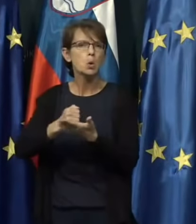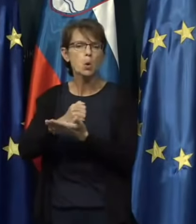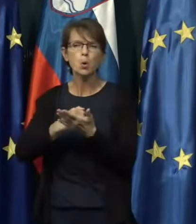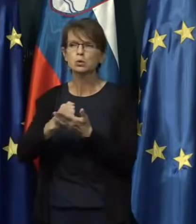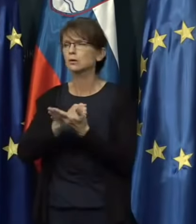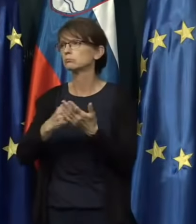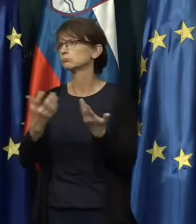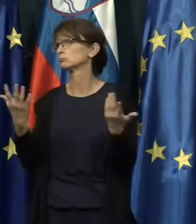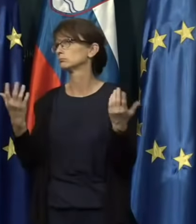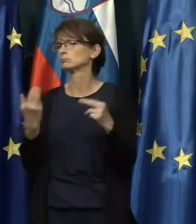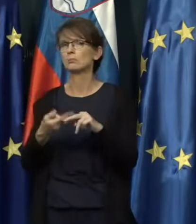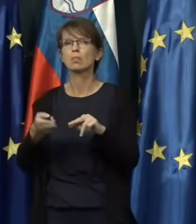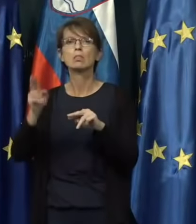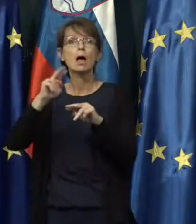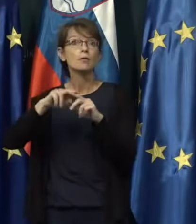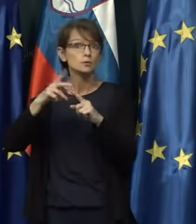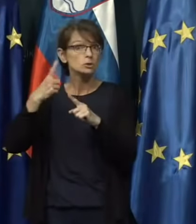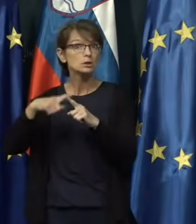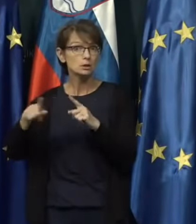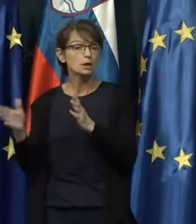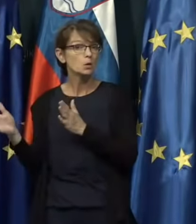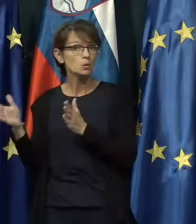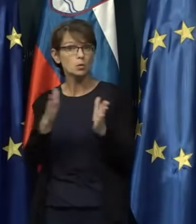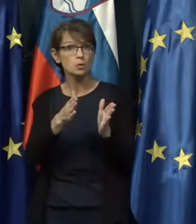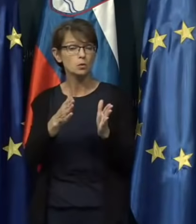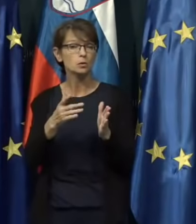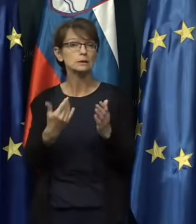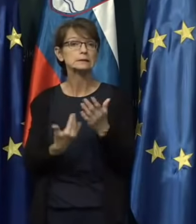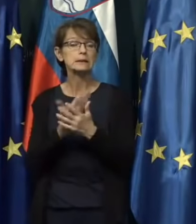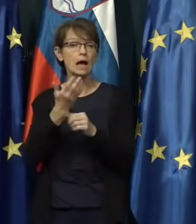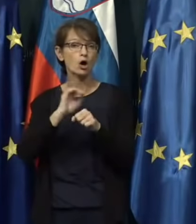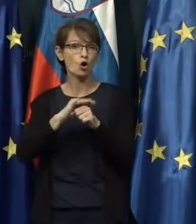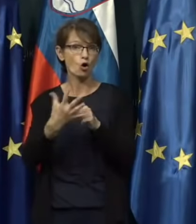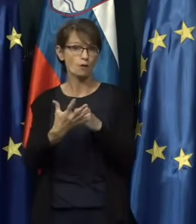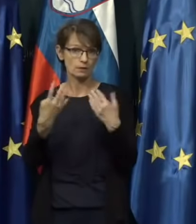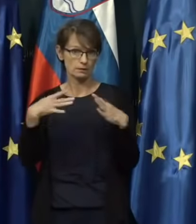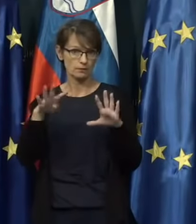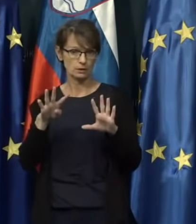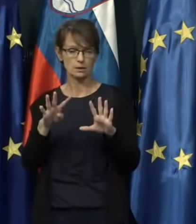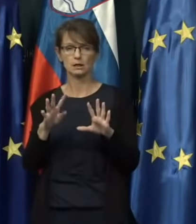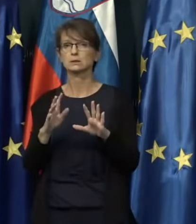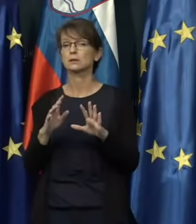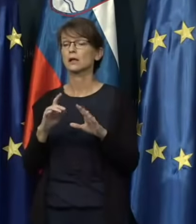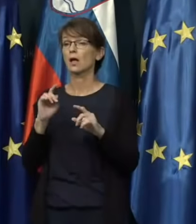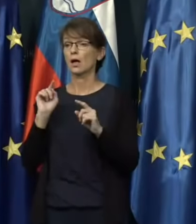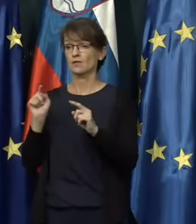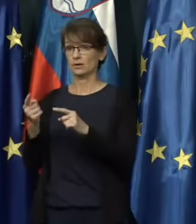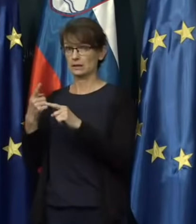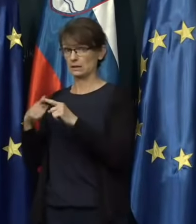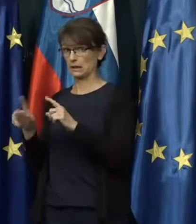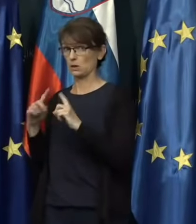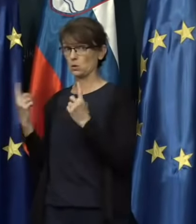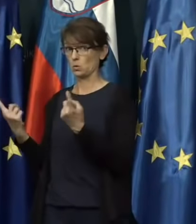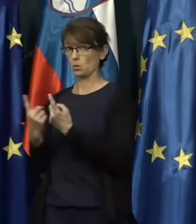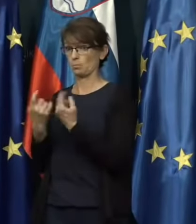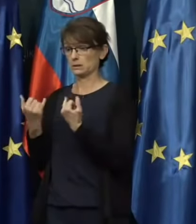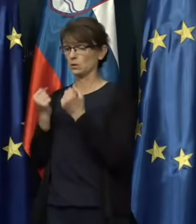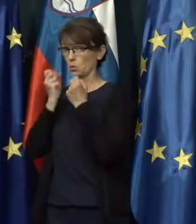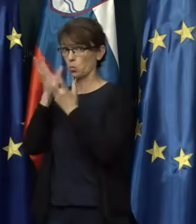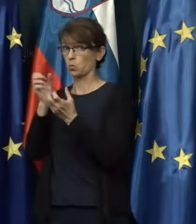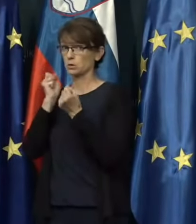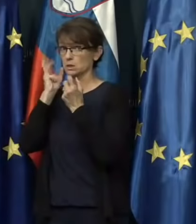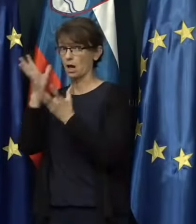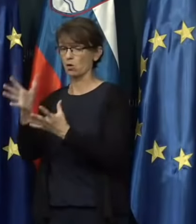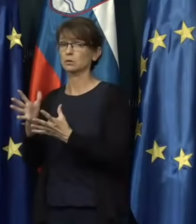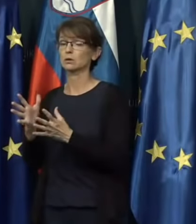v največjem delu za COVID-19. V delu, ko pa sveda upravljajo vsakodnevno, sveda